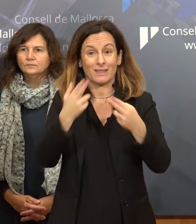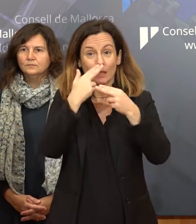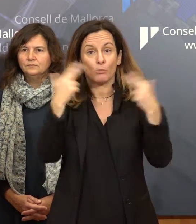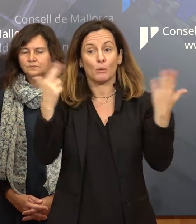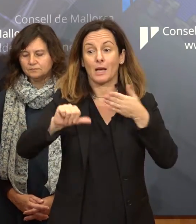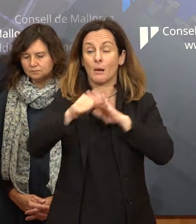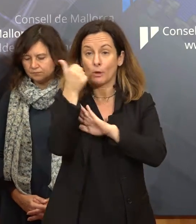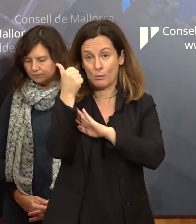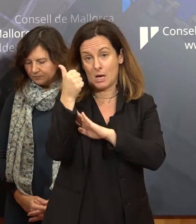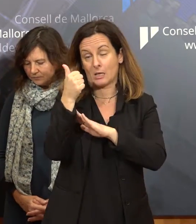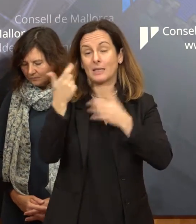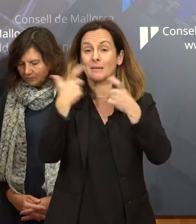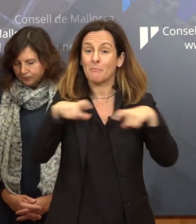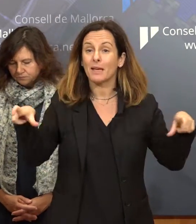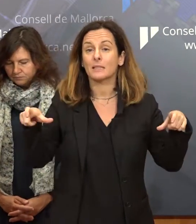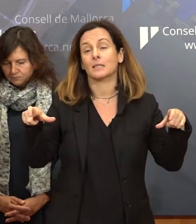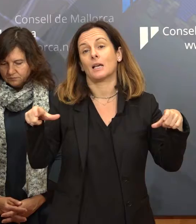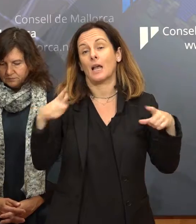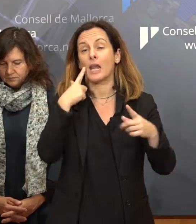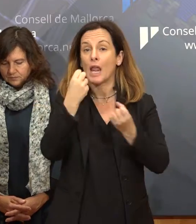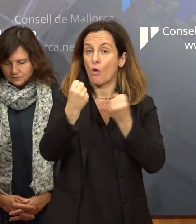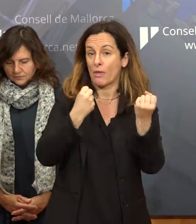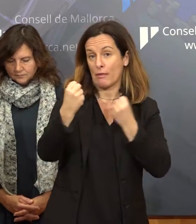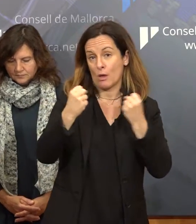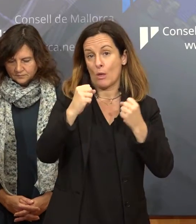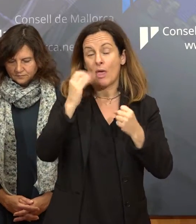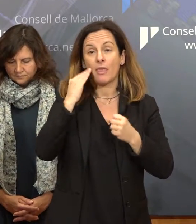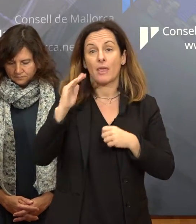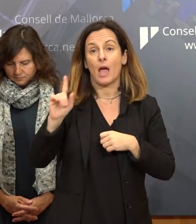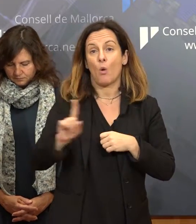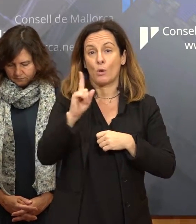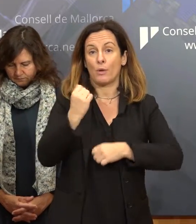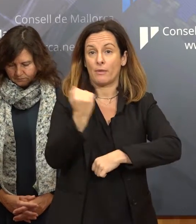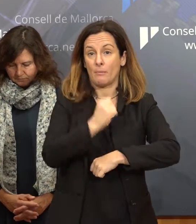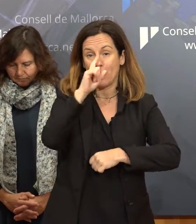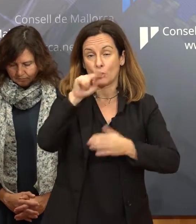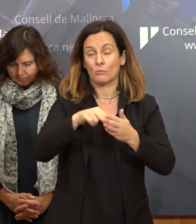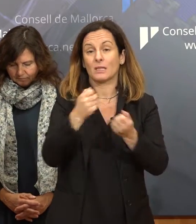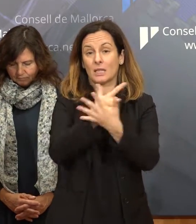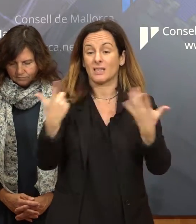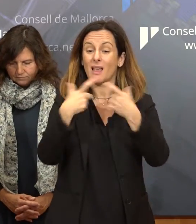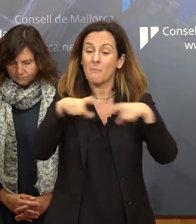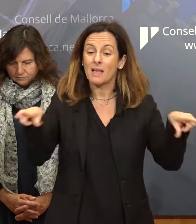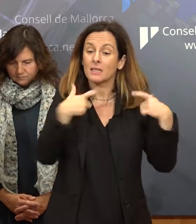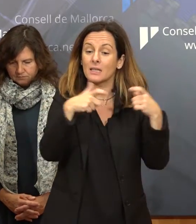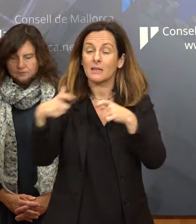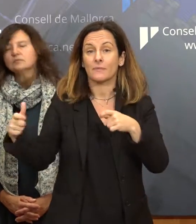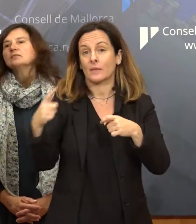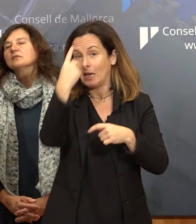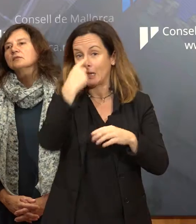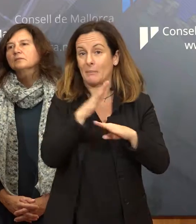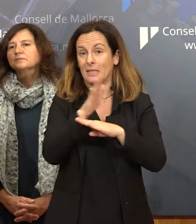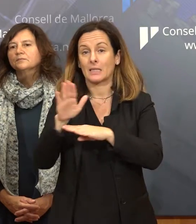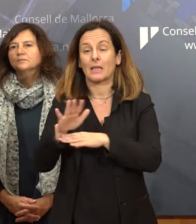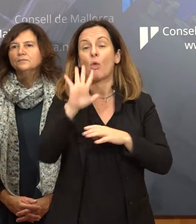a la mesa sectorial de negociació de l'IMAS en data 1 de desembre de 2017. Com sabeu, la mesa sectorial està representada per 6 sindicats